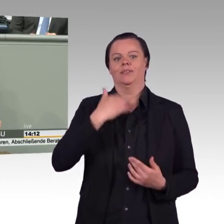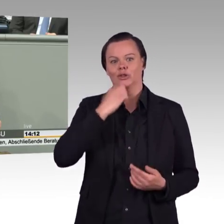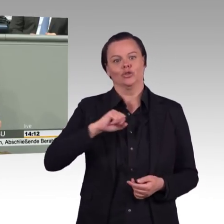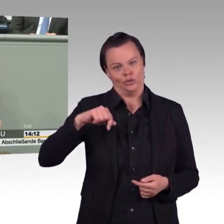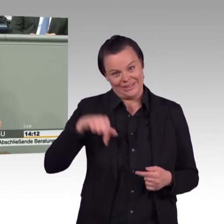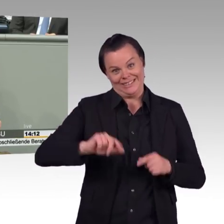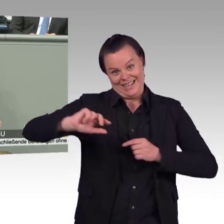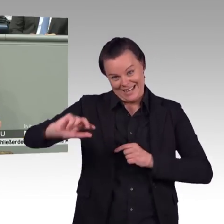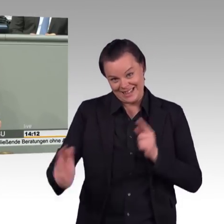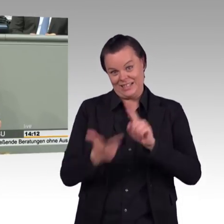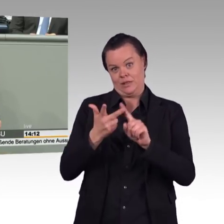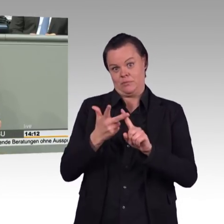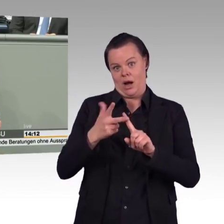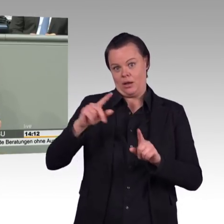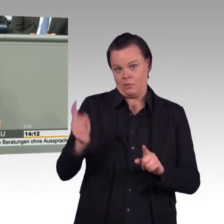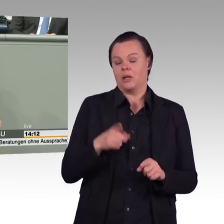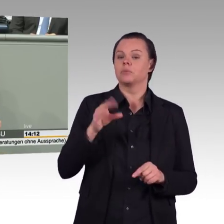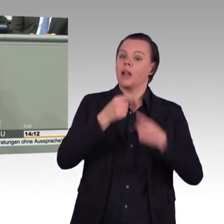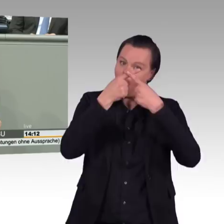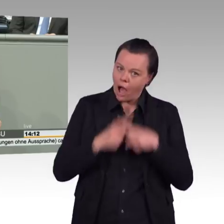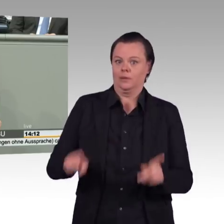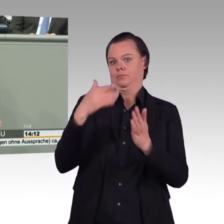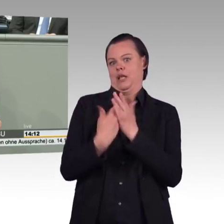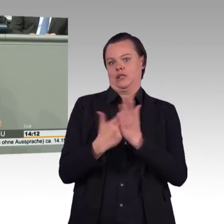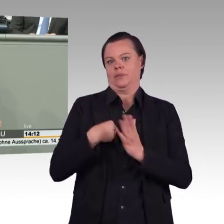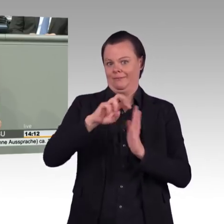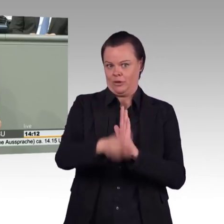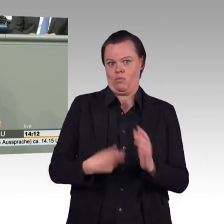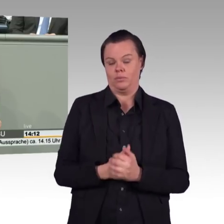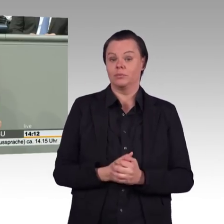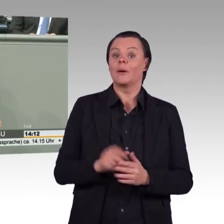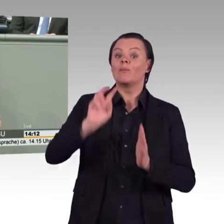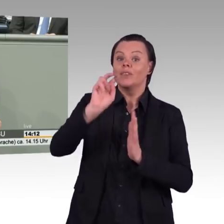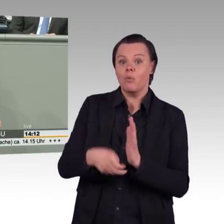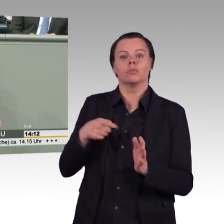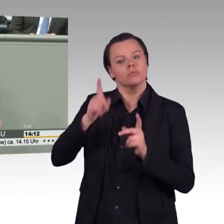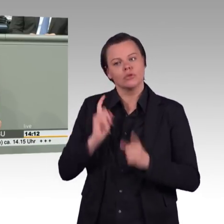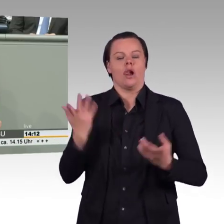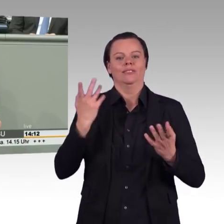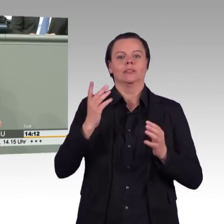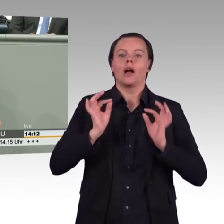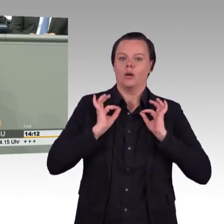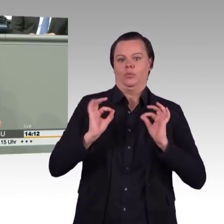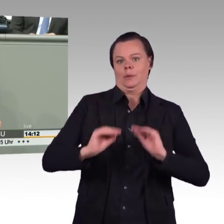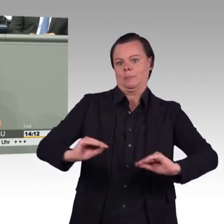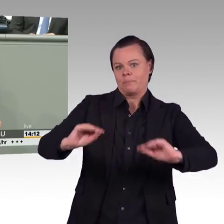zeitiger geflutet sind als das aufsteigende Grundwasser im Kippenkörper, passiert das, was wir zurzeit im